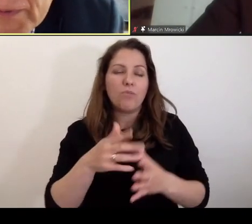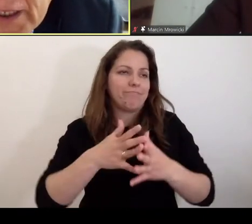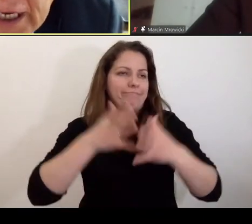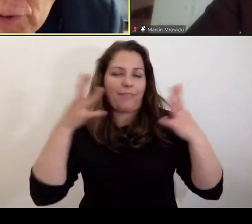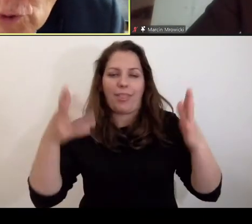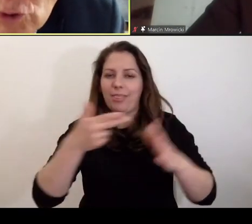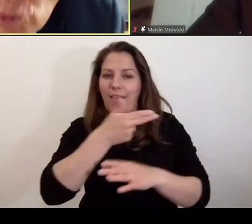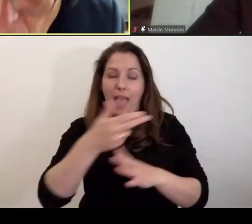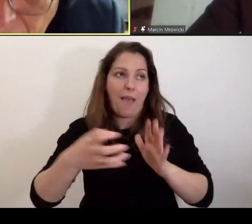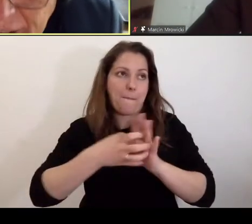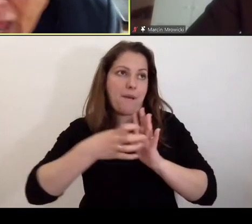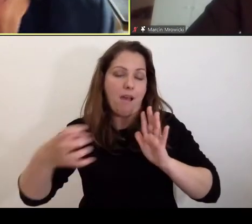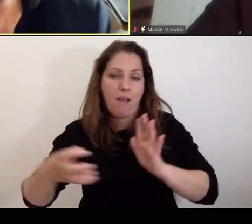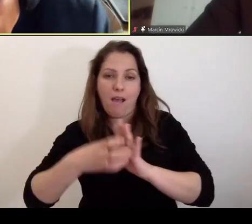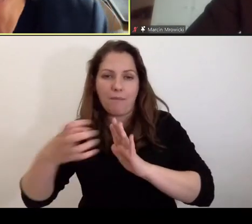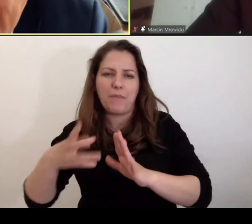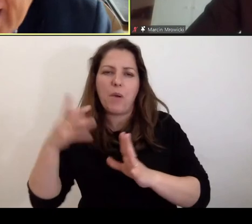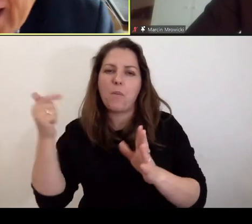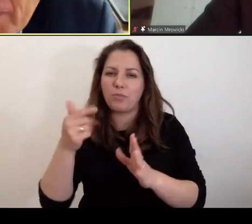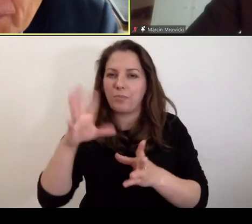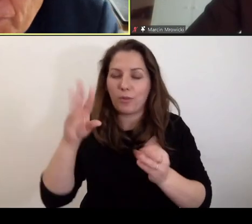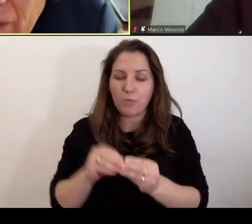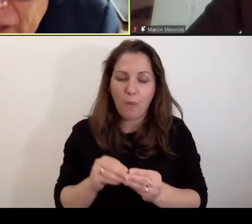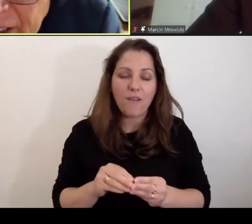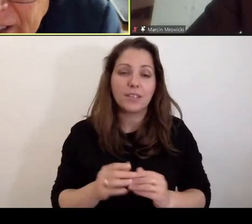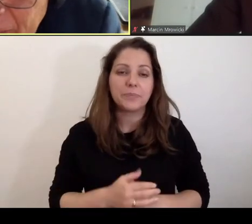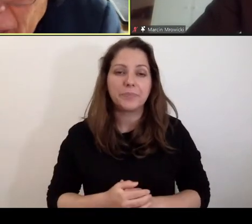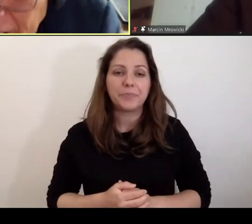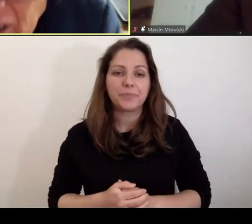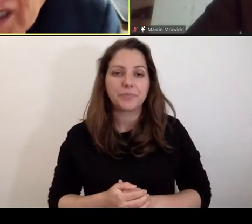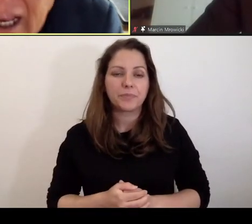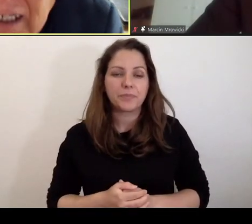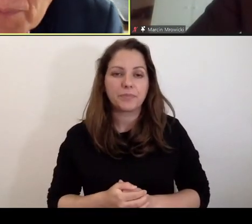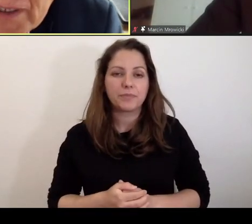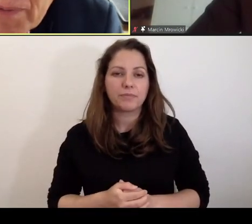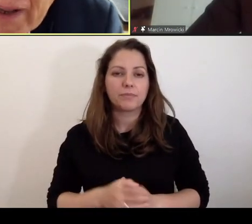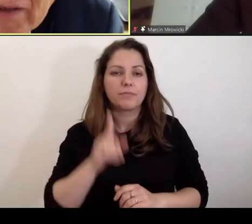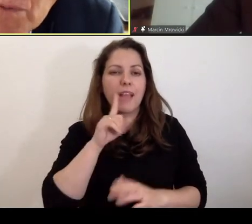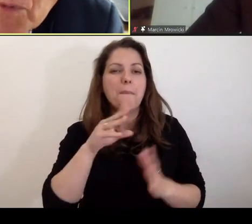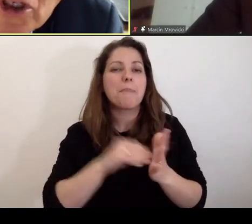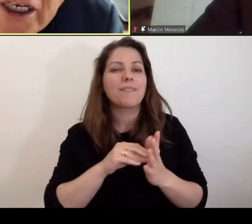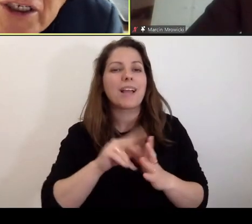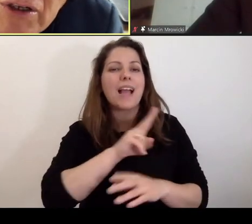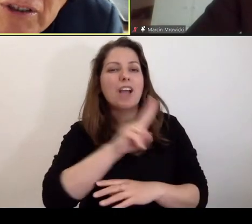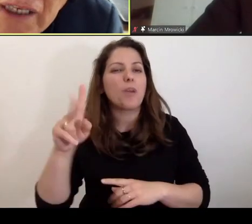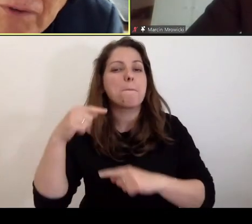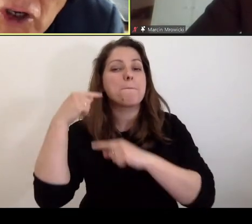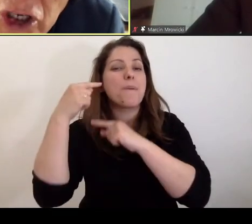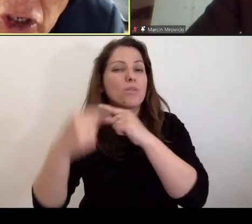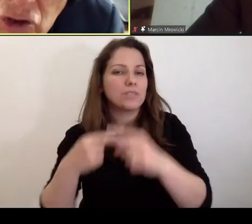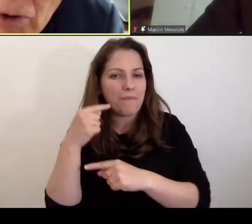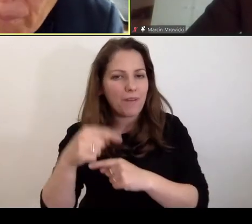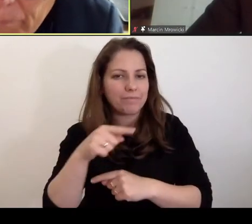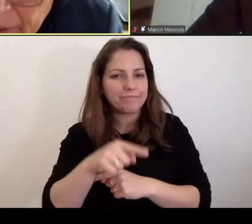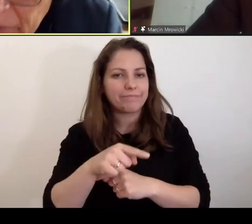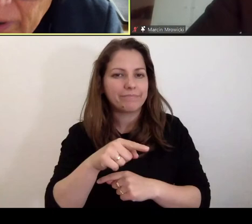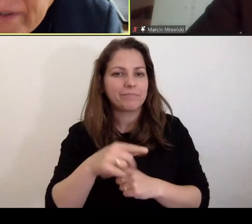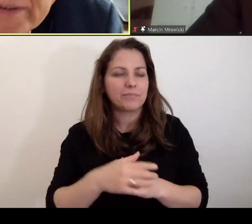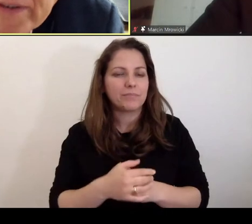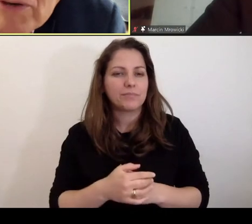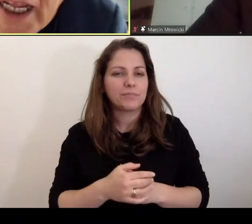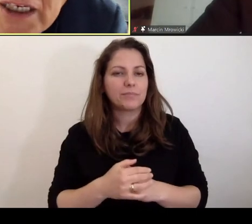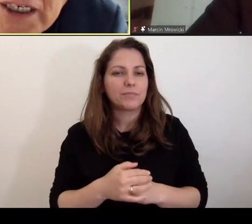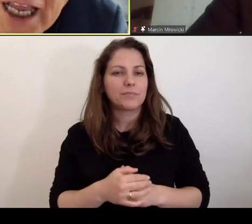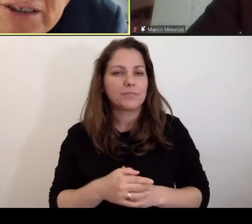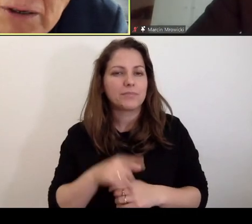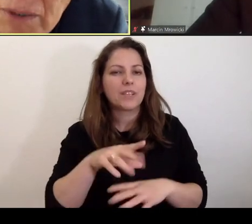nie chciałbym bez wiele czasu skonsumować, ale praktycznie każde postępowanie rozpoczyna się od tzw. initial appearance,